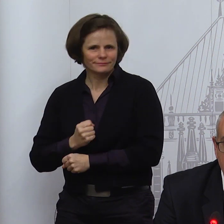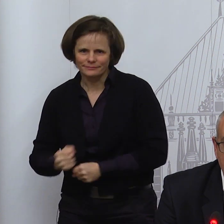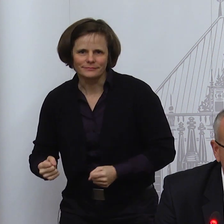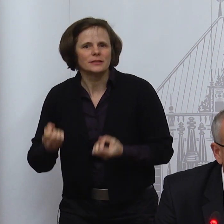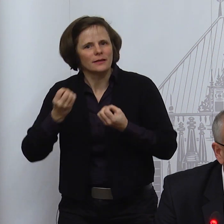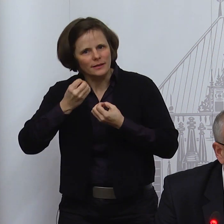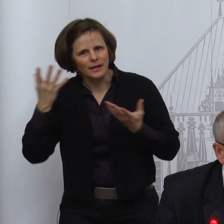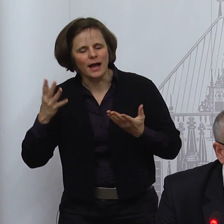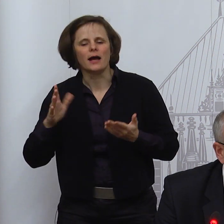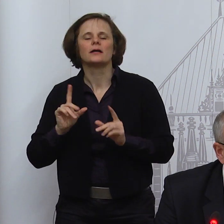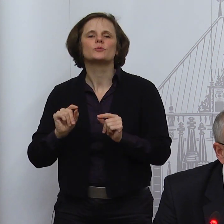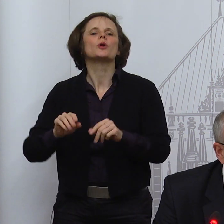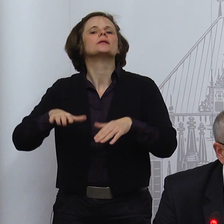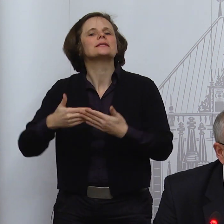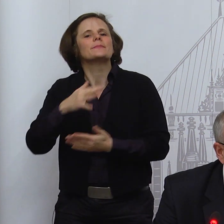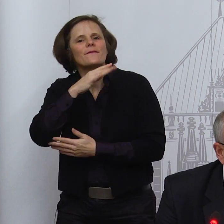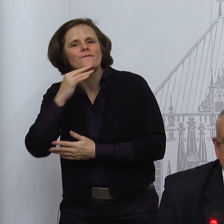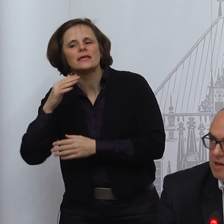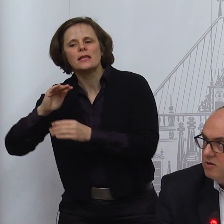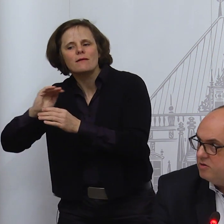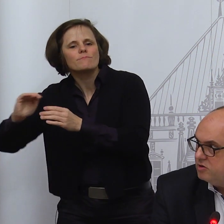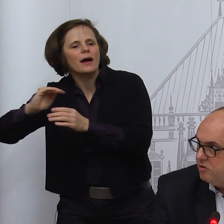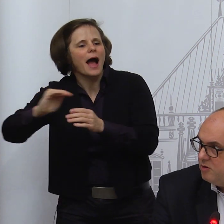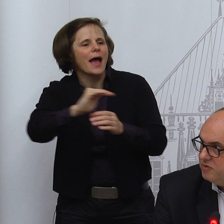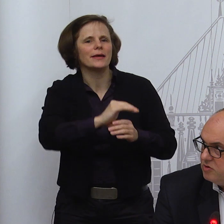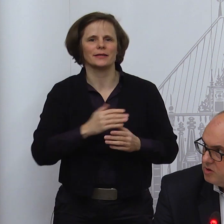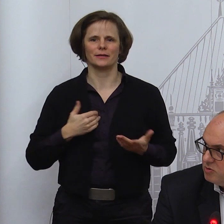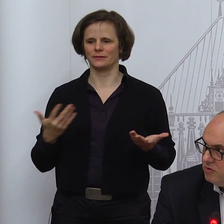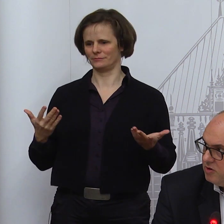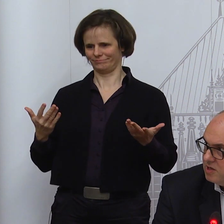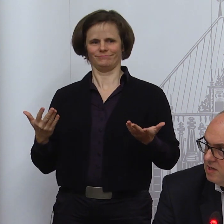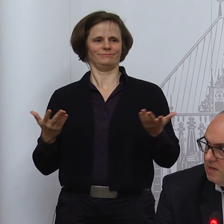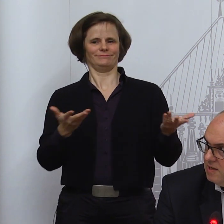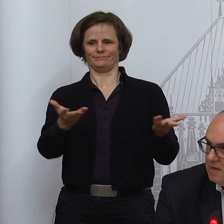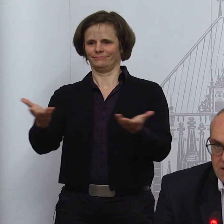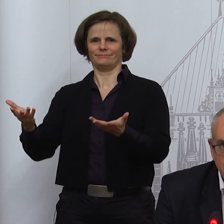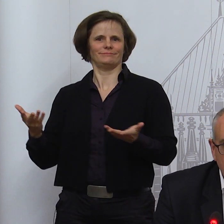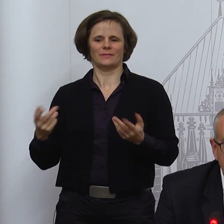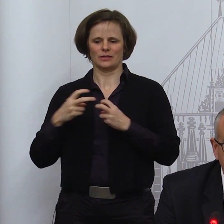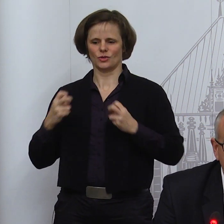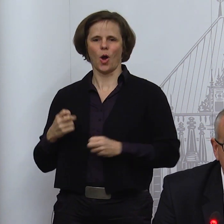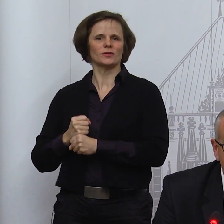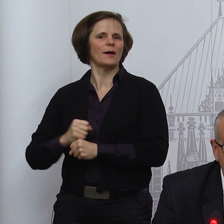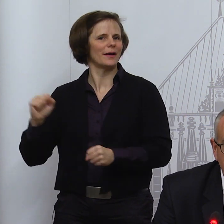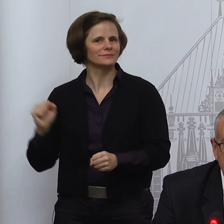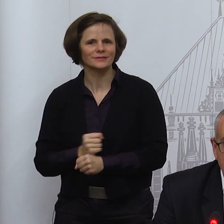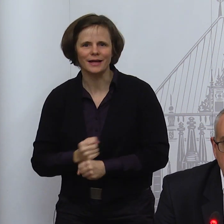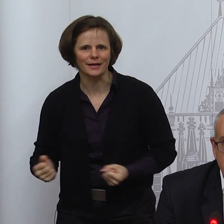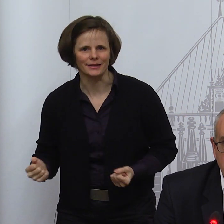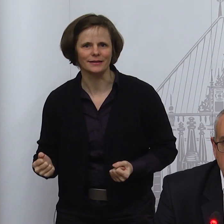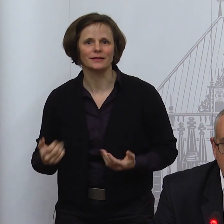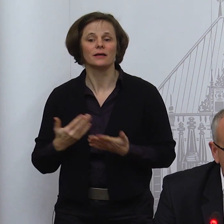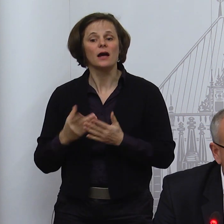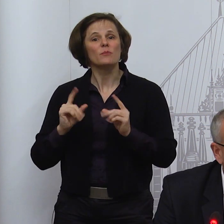ein Gefühl der Ungerechtigkeit entsteht, dass gesagt wird, die einen können ins Homeoffice und ich muss vor Ort weiterarbeiten. Ich kann